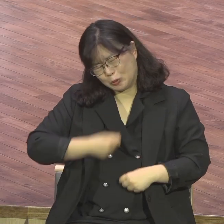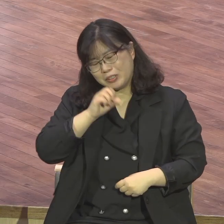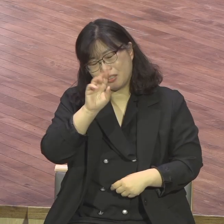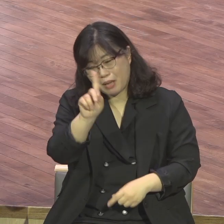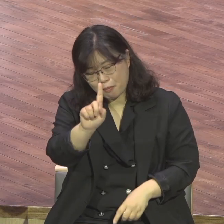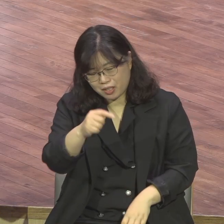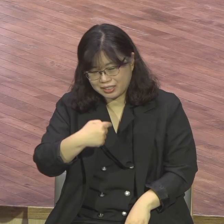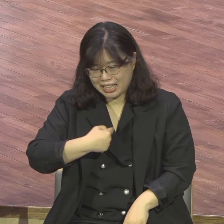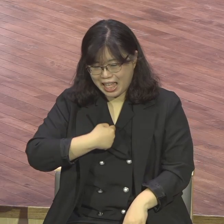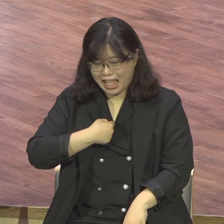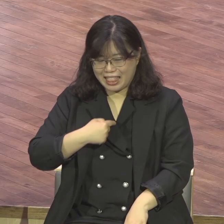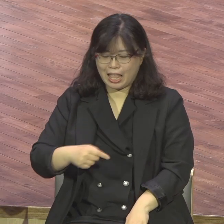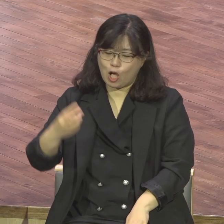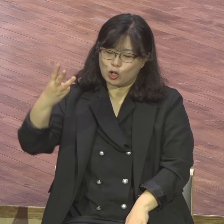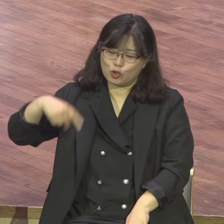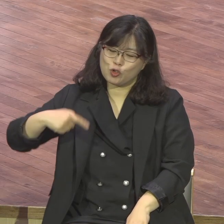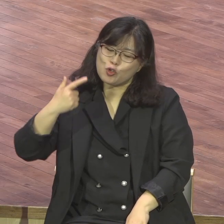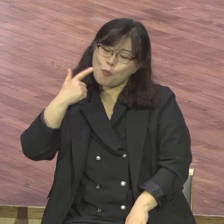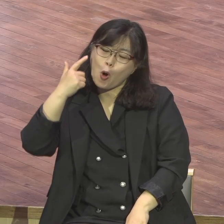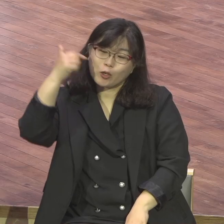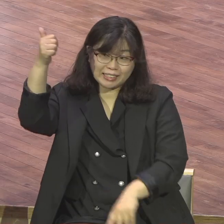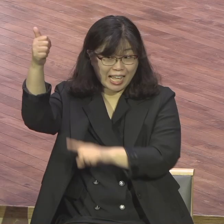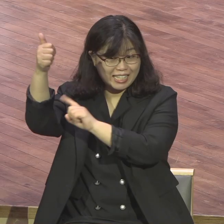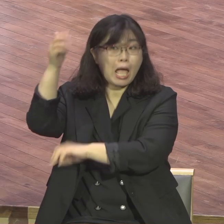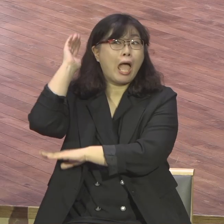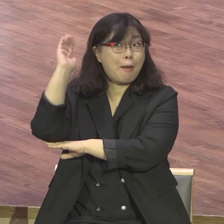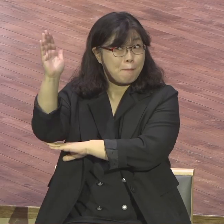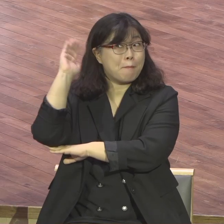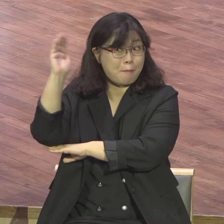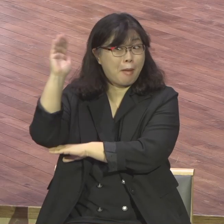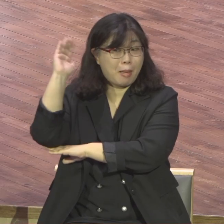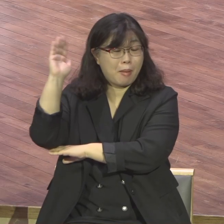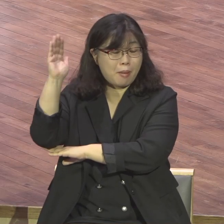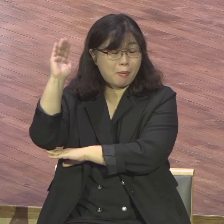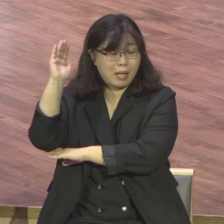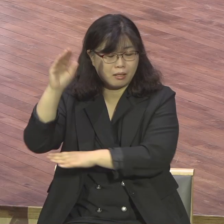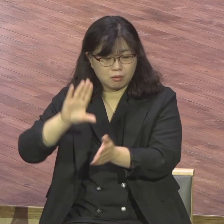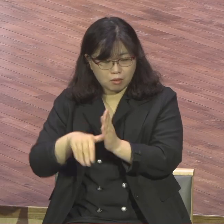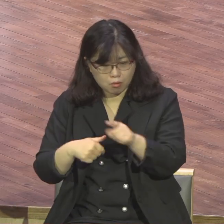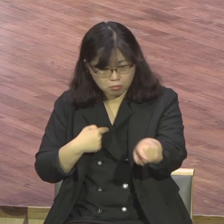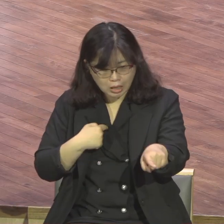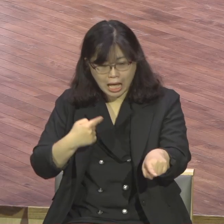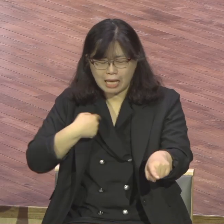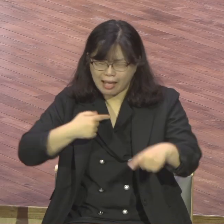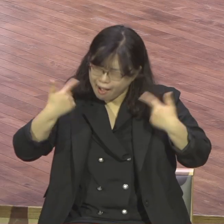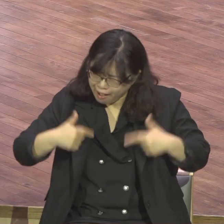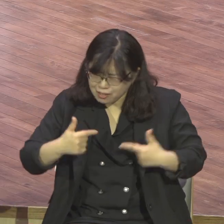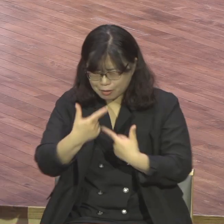근데 웃으면 그러지 이게 뭐 창사라면 감옥이냐 이거는 뭐 빠지도 못하고 그래도 한 번 빠지면 또 까요 까